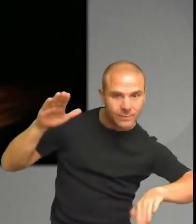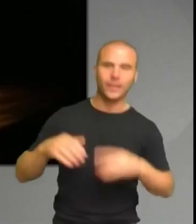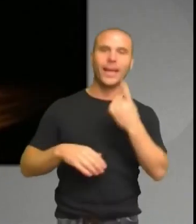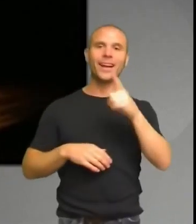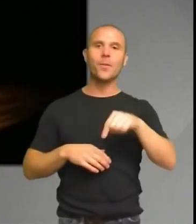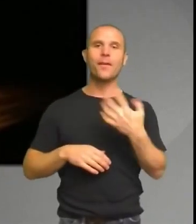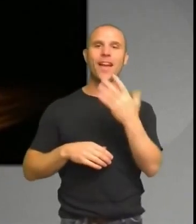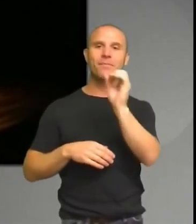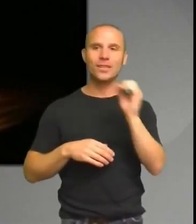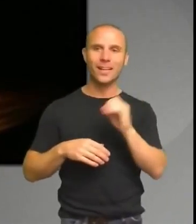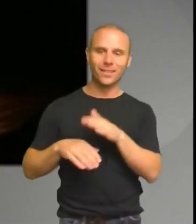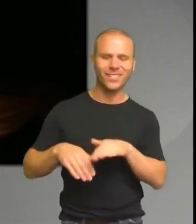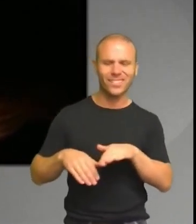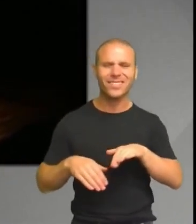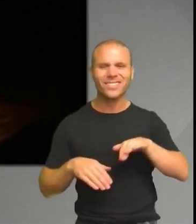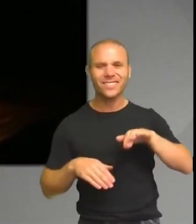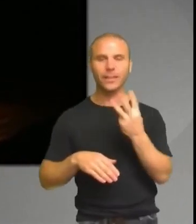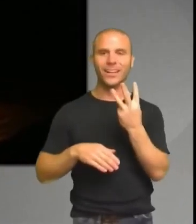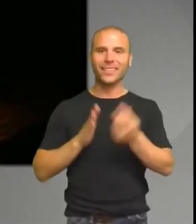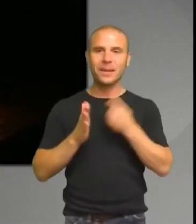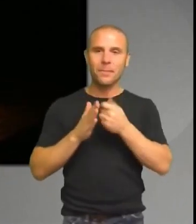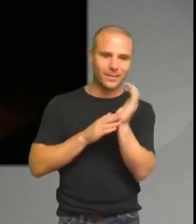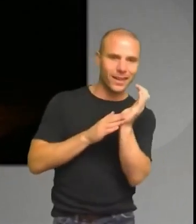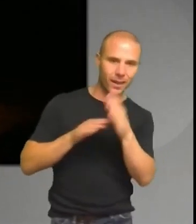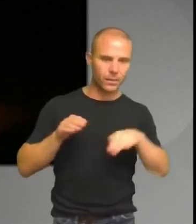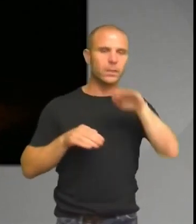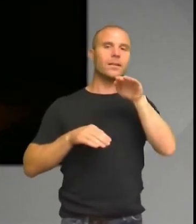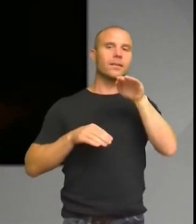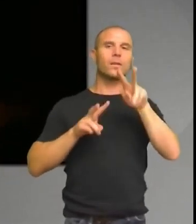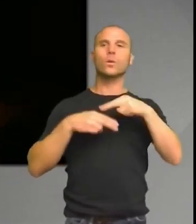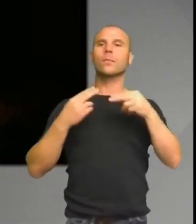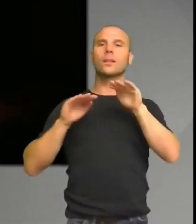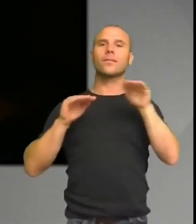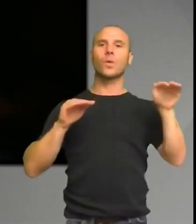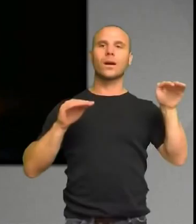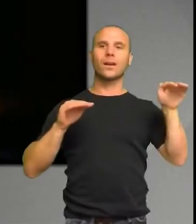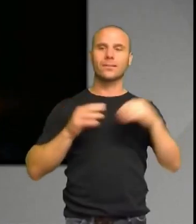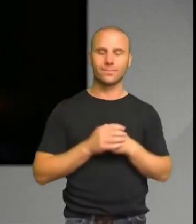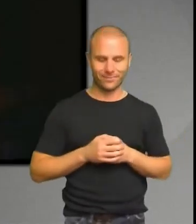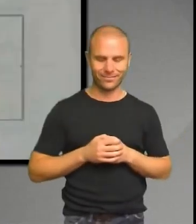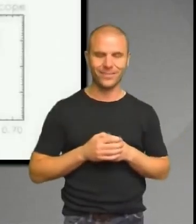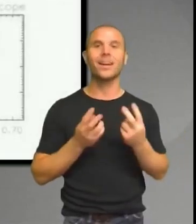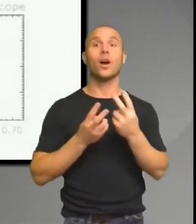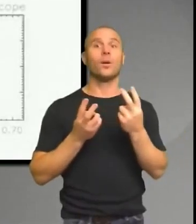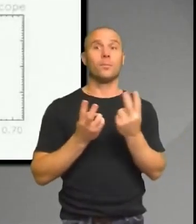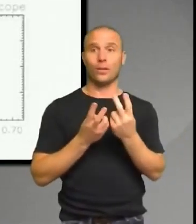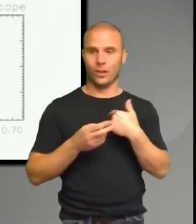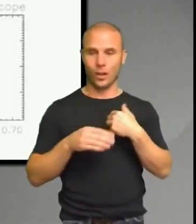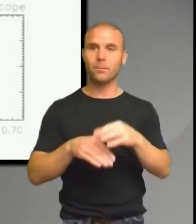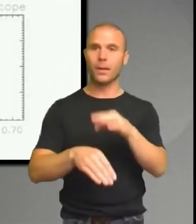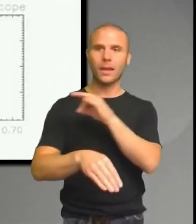tre timmar senare ökar ljusenken igen till sin normala nivå. Och jag mätte då den skillnader. En